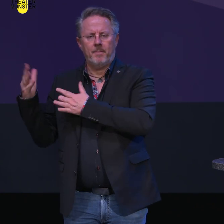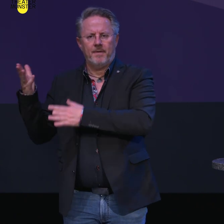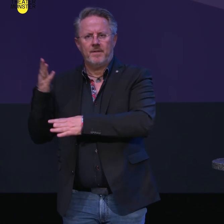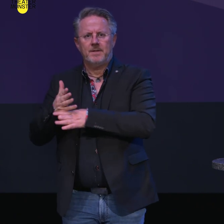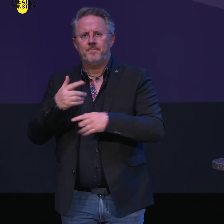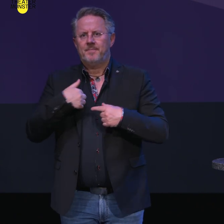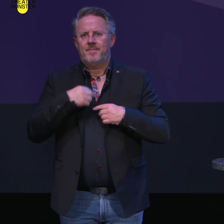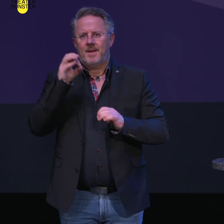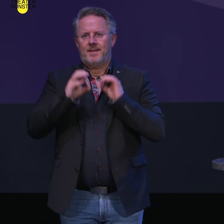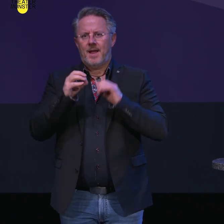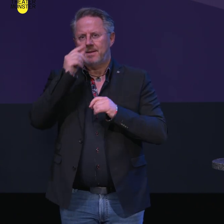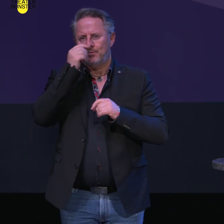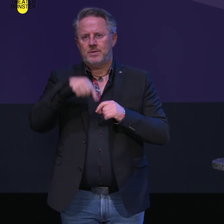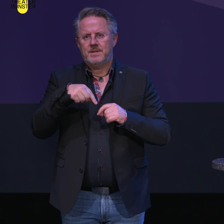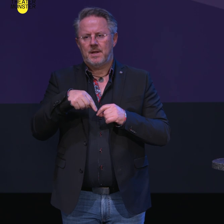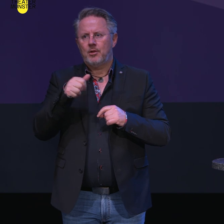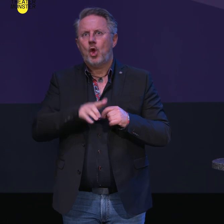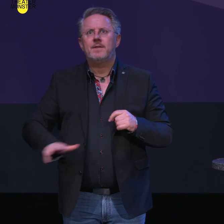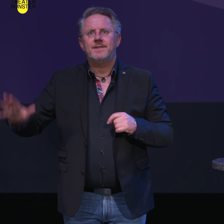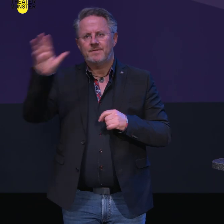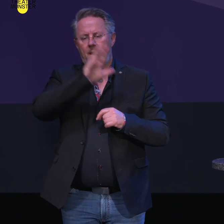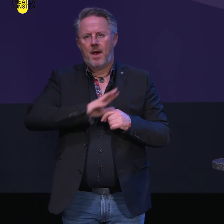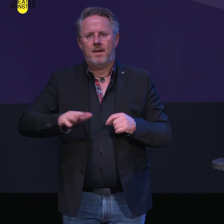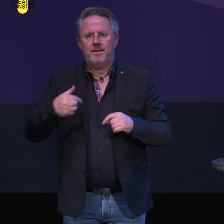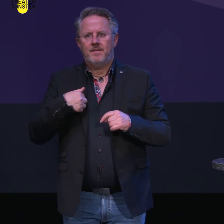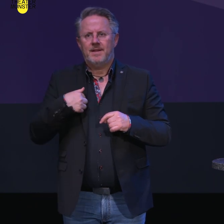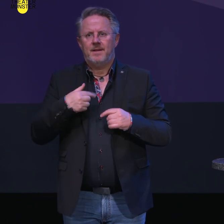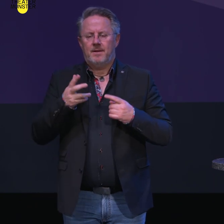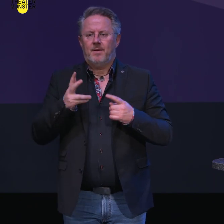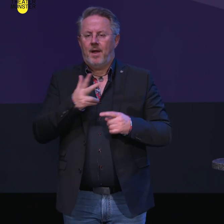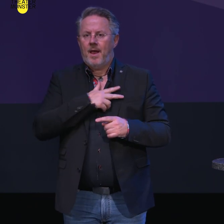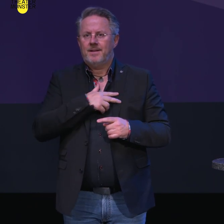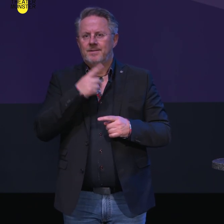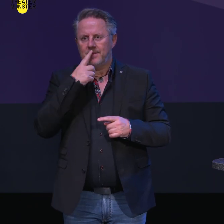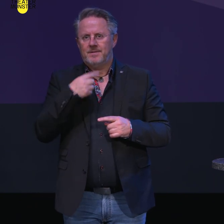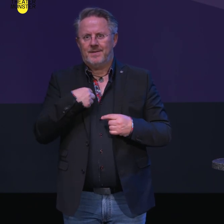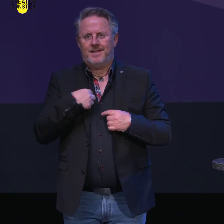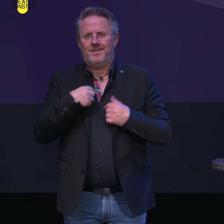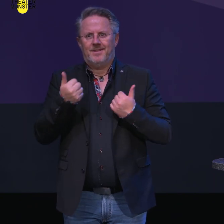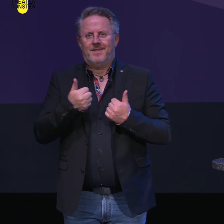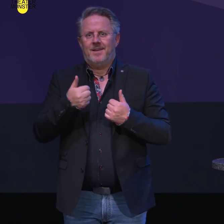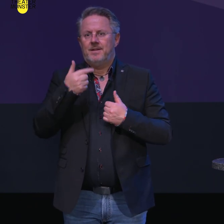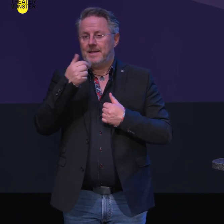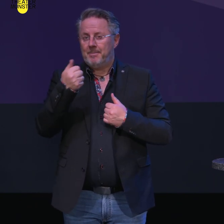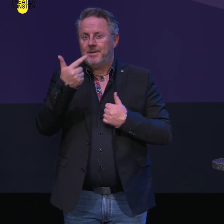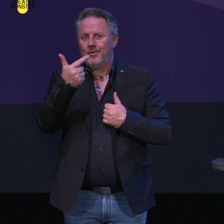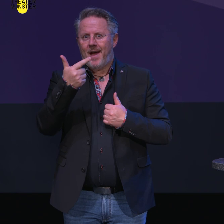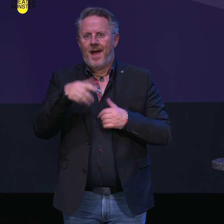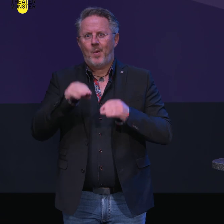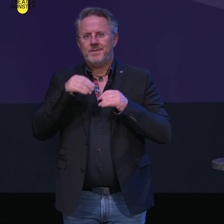Theater Münster nach wie vor, also in Nordrhein-Westfalen, doch zählen wir mit zu den zwei Ausnahmen.